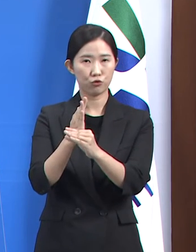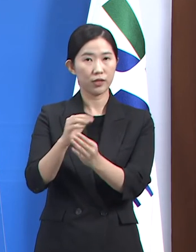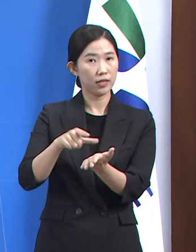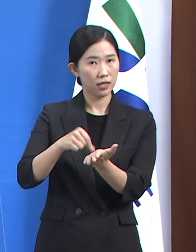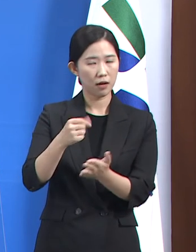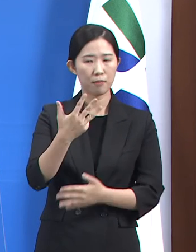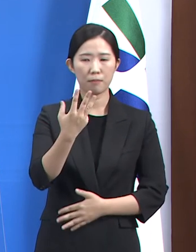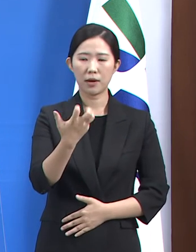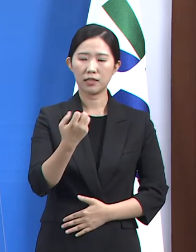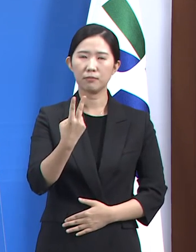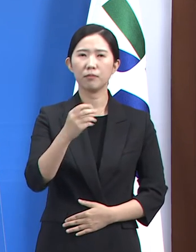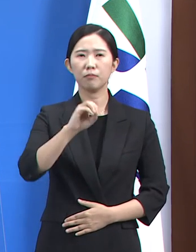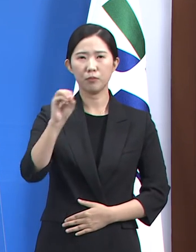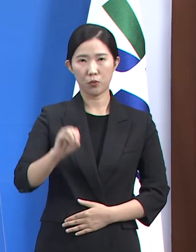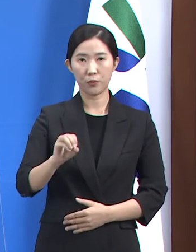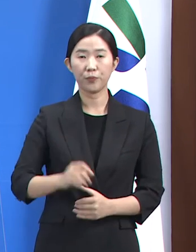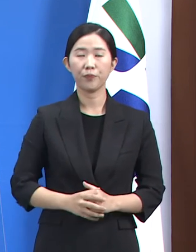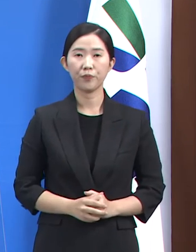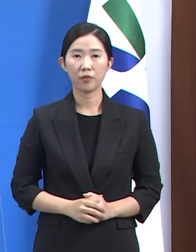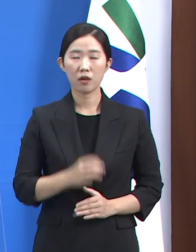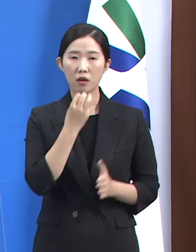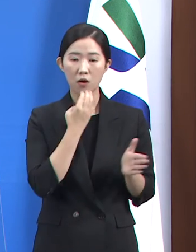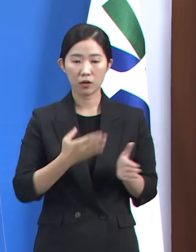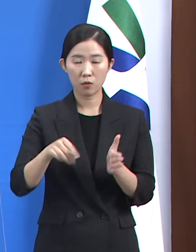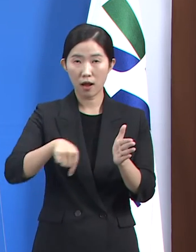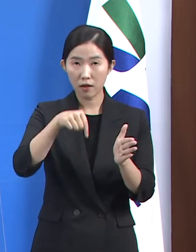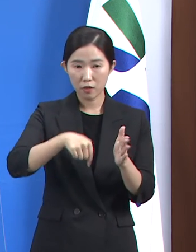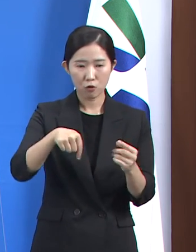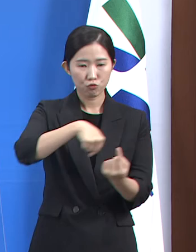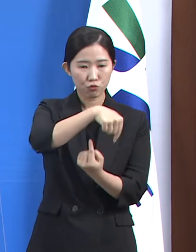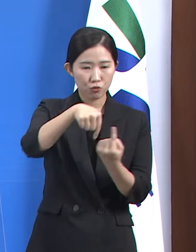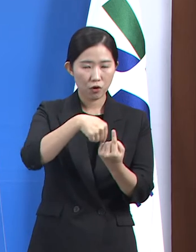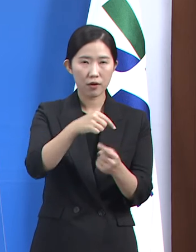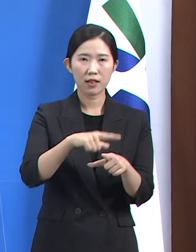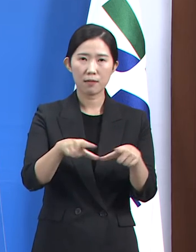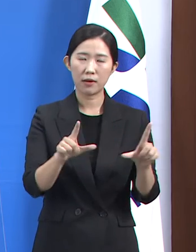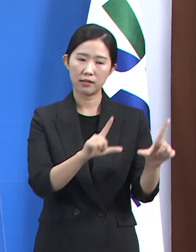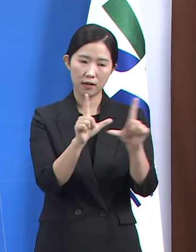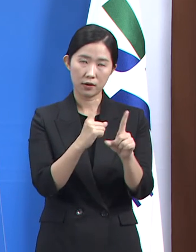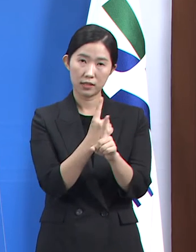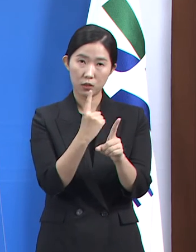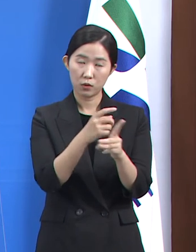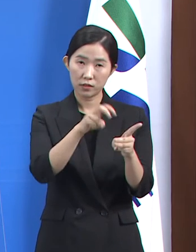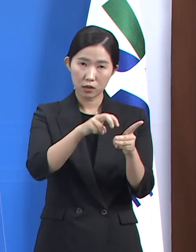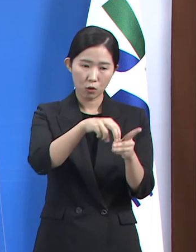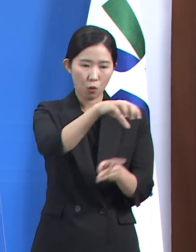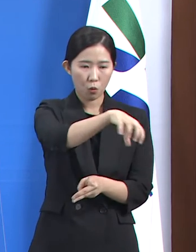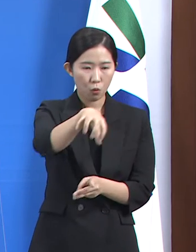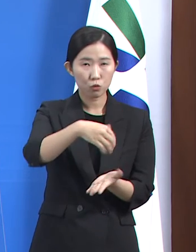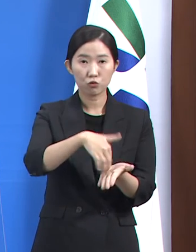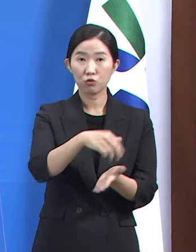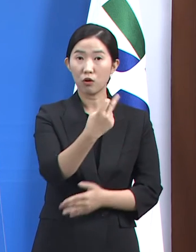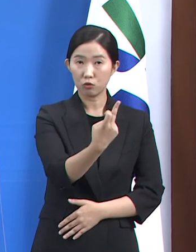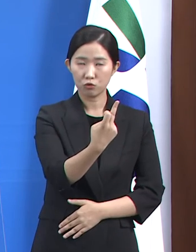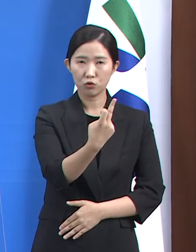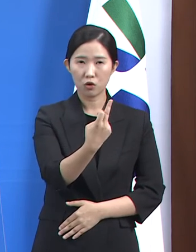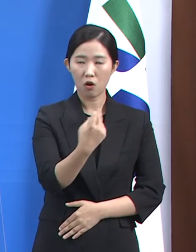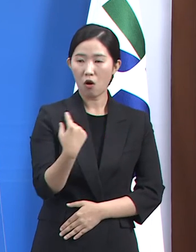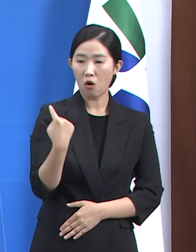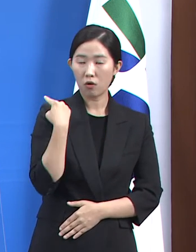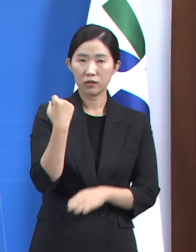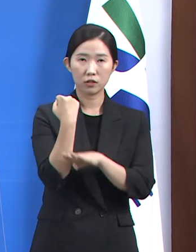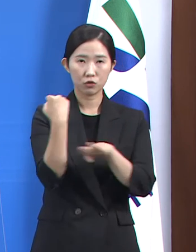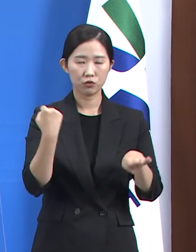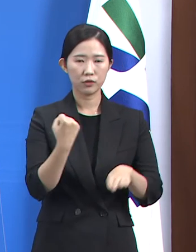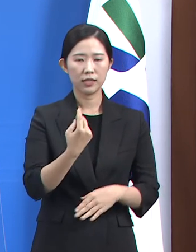가동률은 82%입니다. 도에서 운영하는 총 12개의 일반생활치료센터에는 9월 27일 18시 기준 2